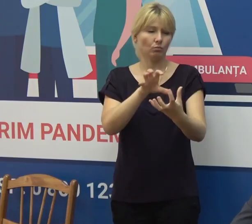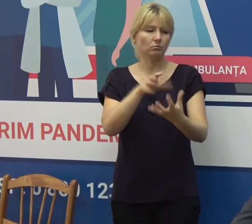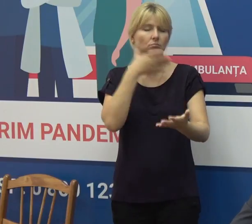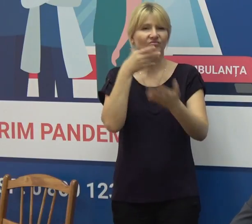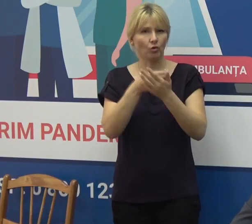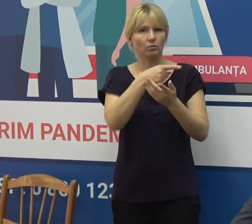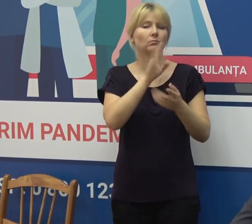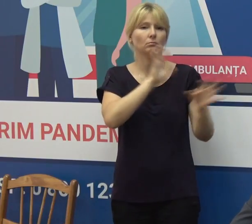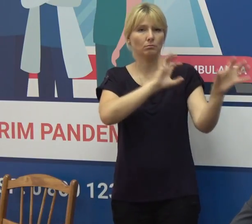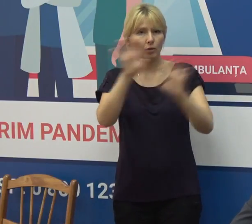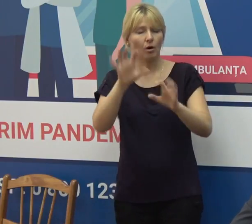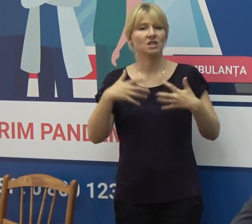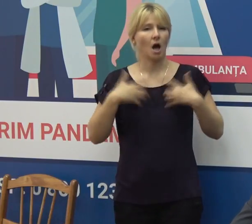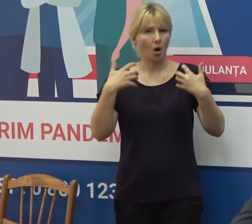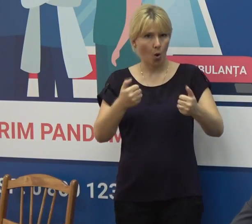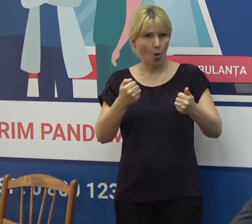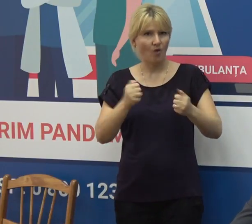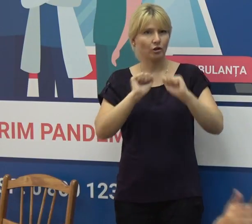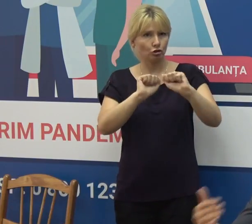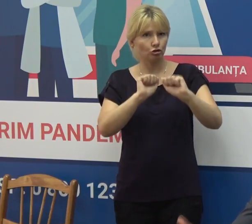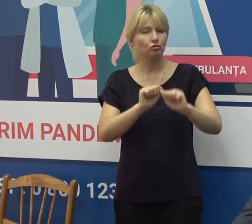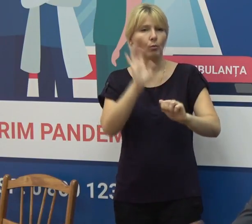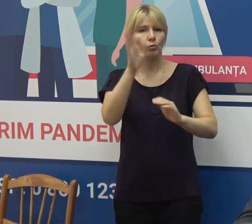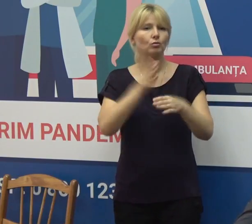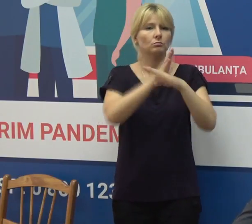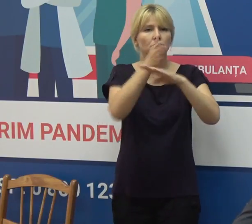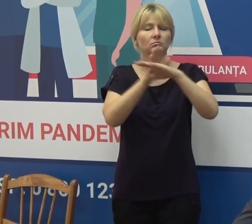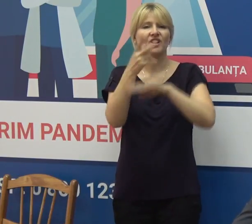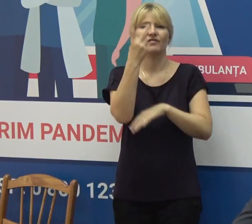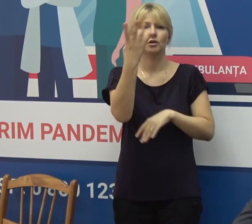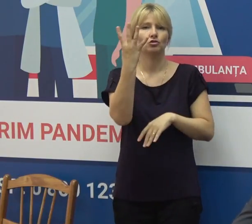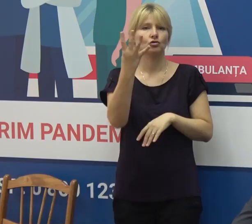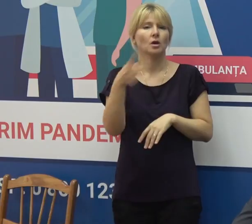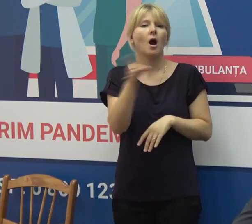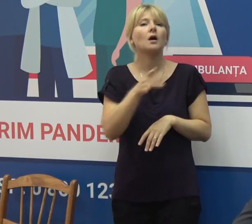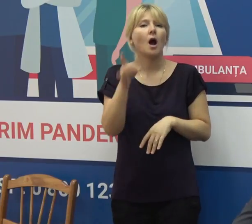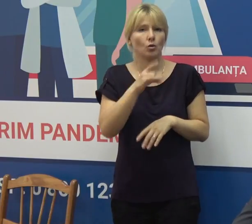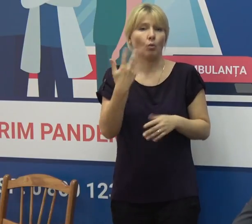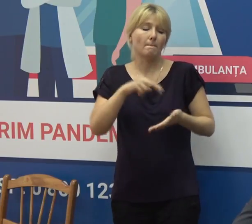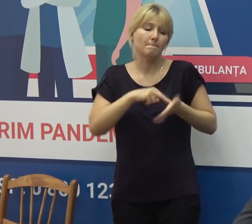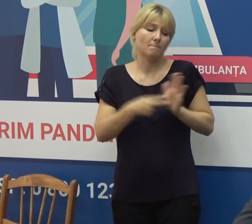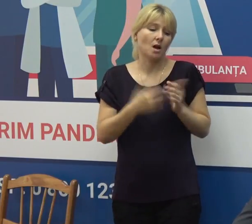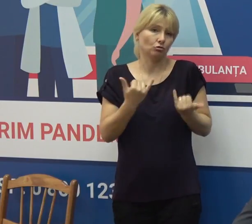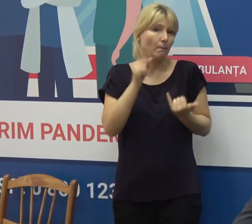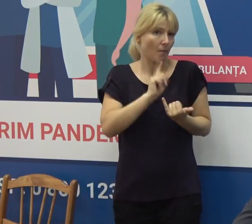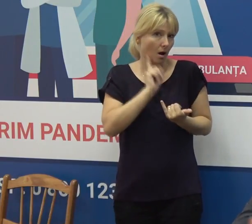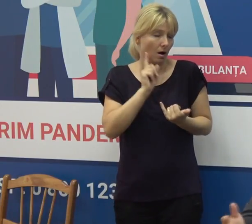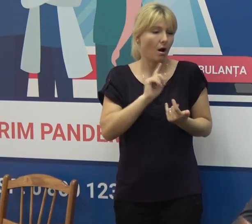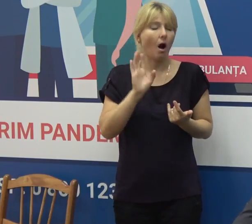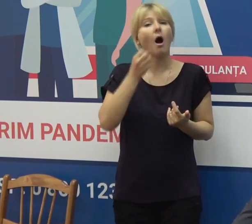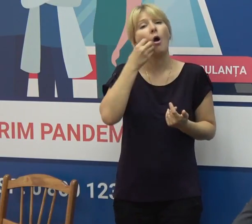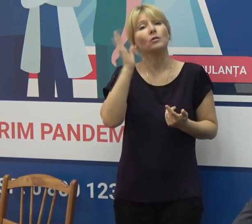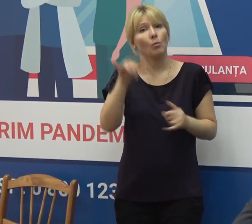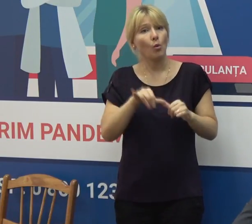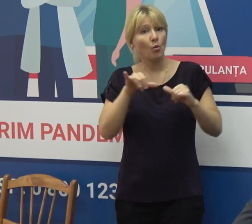autocarul sănătății, vor ajunge în 24 de raioane planificate deocamdată pentru a